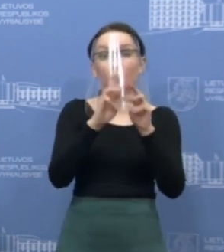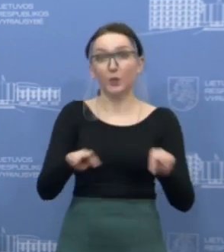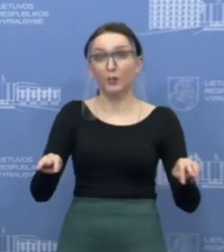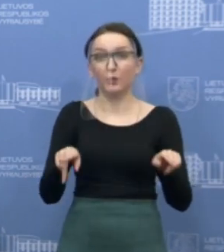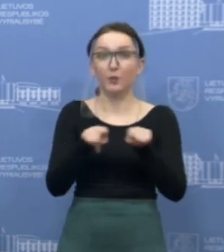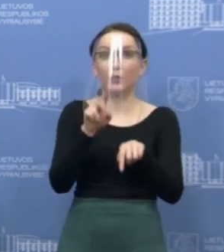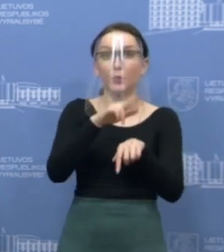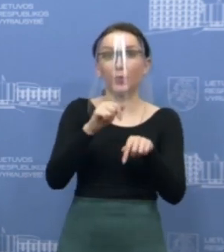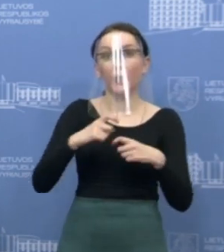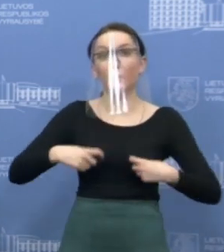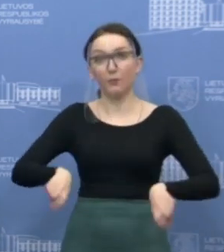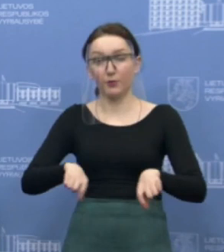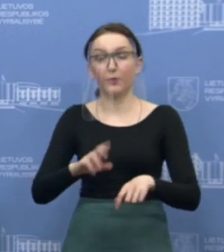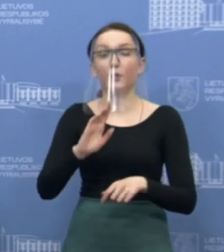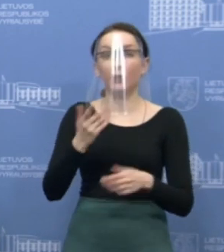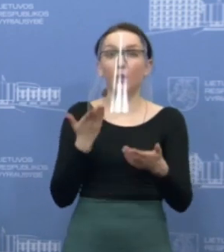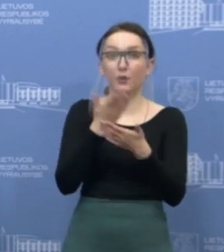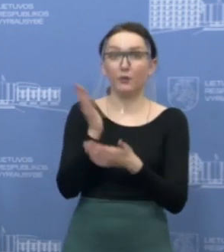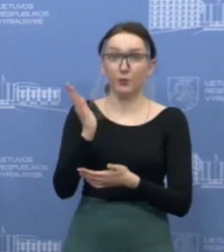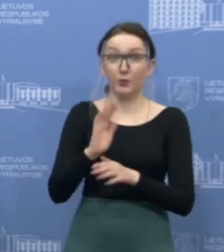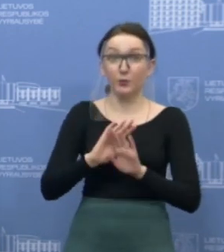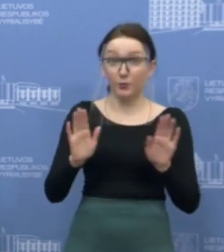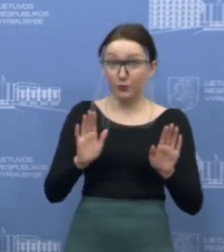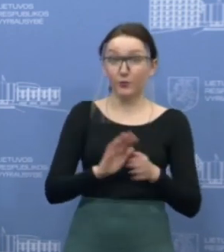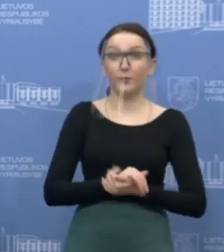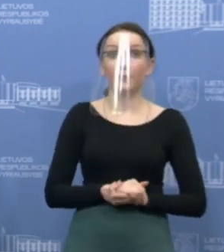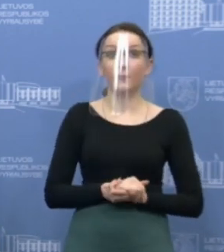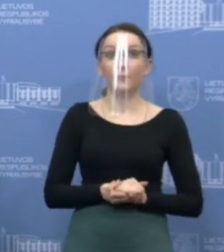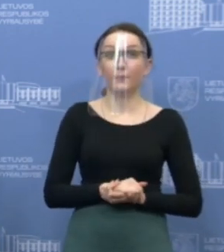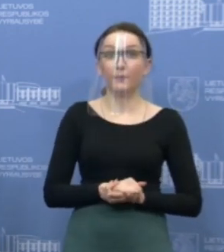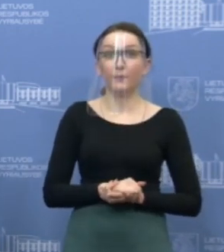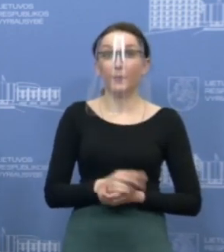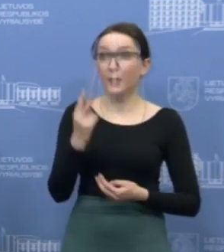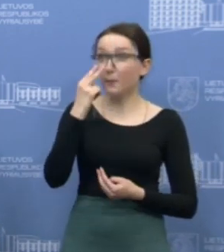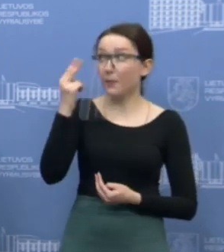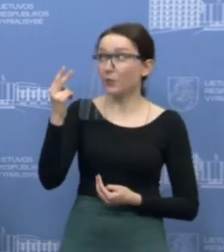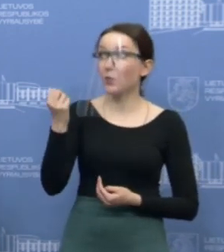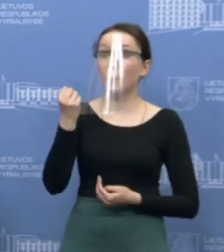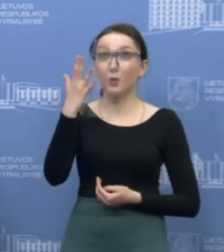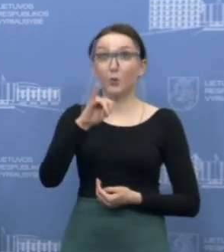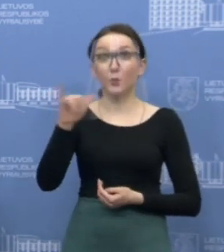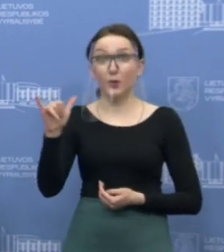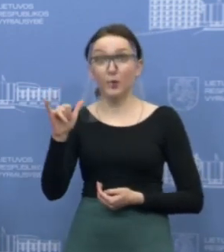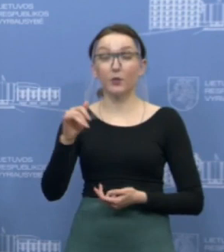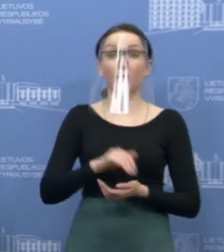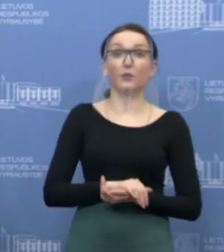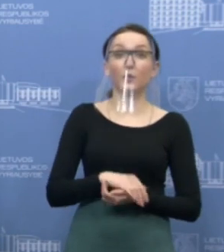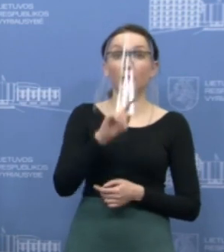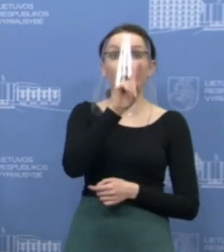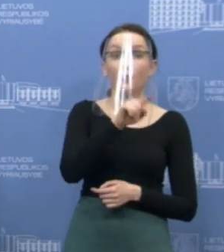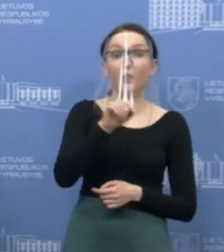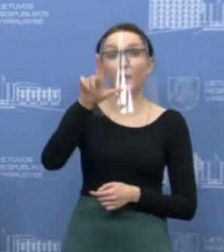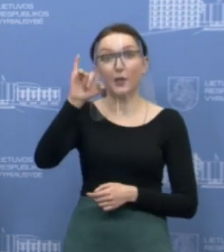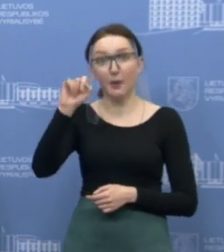ir policijos generalinis komisaras. Tiek būtų aktualių. Matau 15 min klausimą ir L-tos, tai